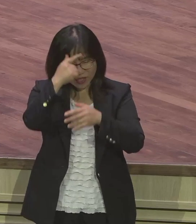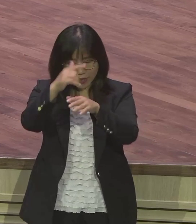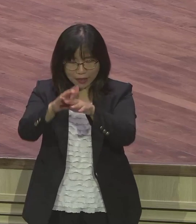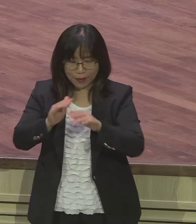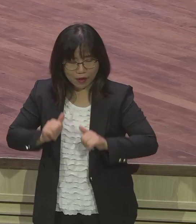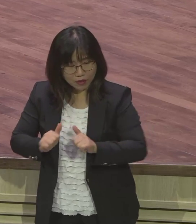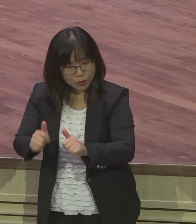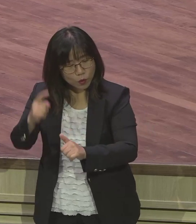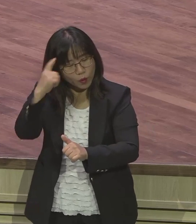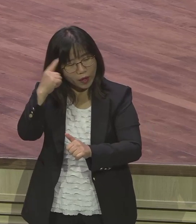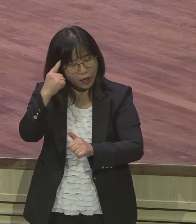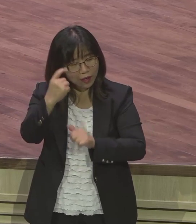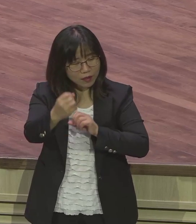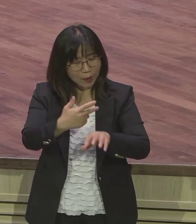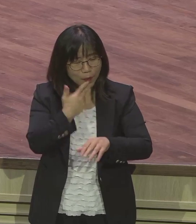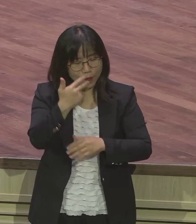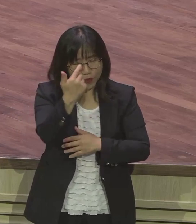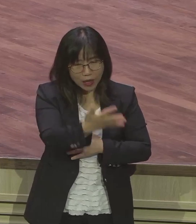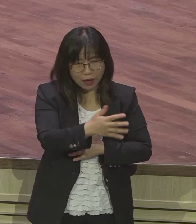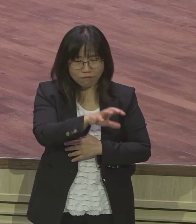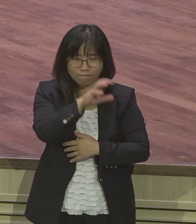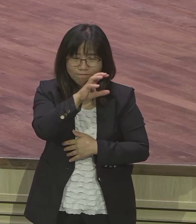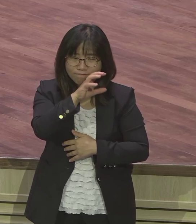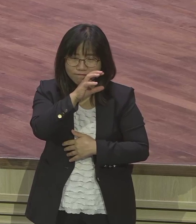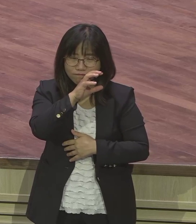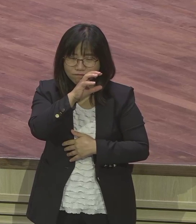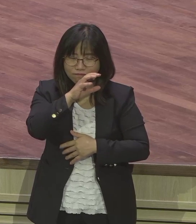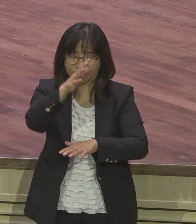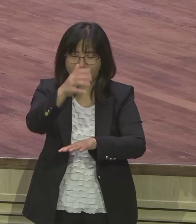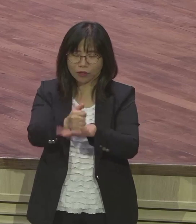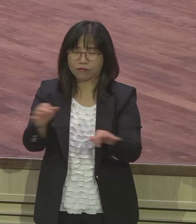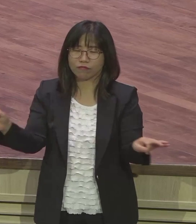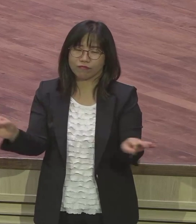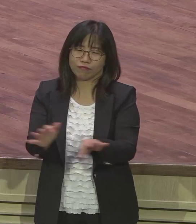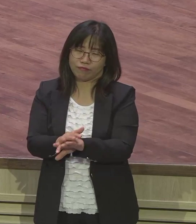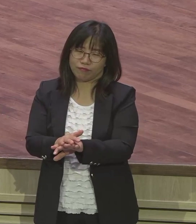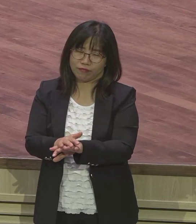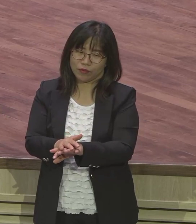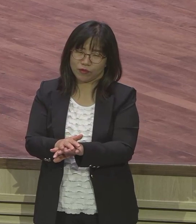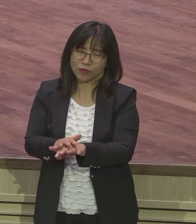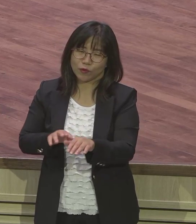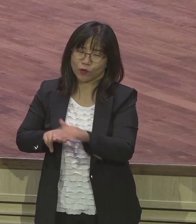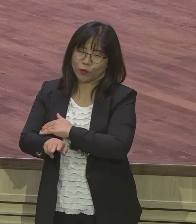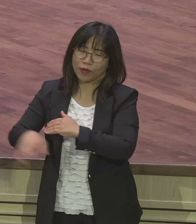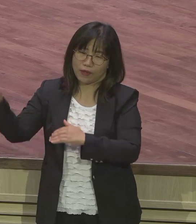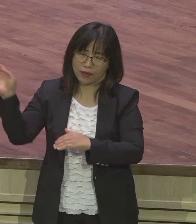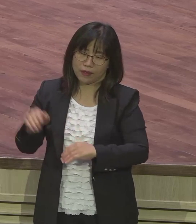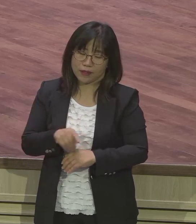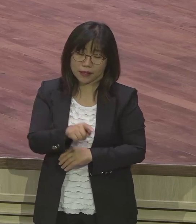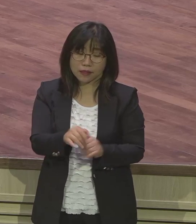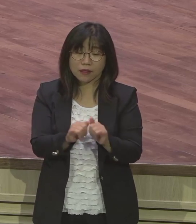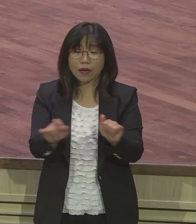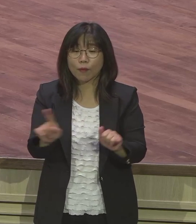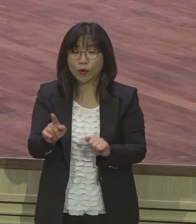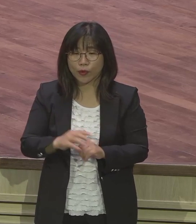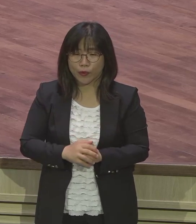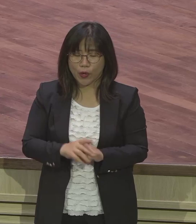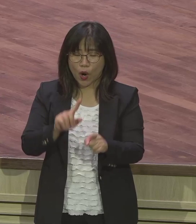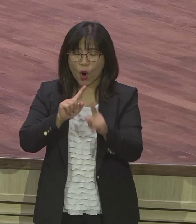그리고 사라집니다 어느 날 도태됩니다 그 사람은 뭐요 은약 여정을 안 가서 그래요